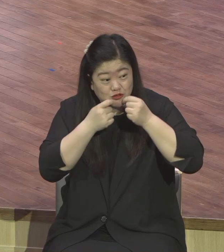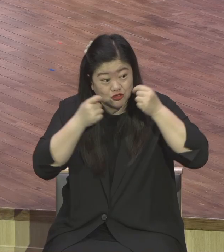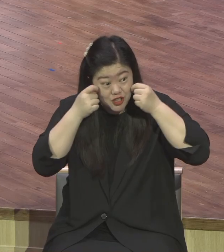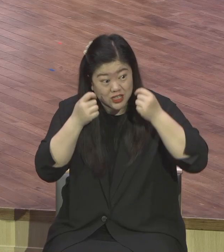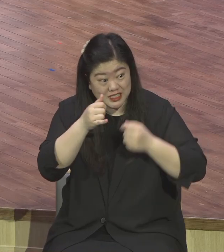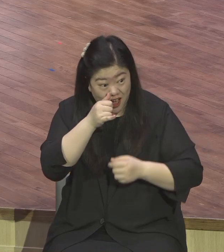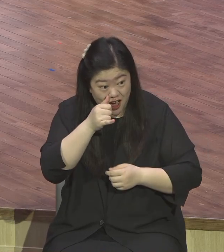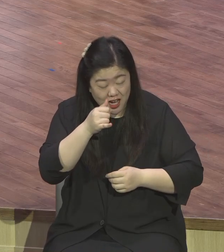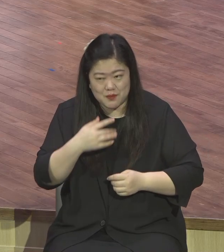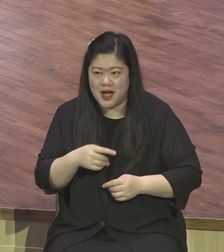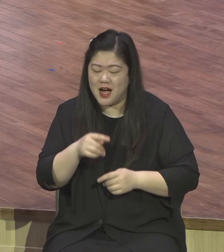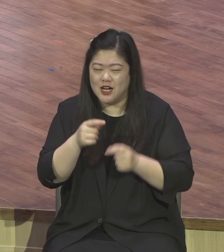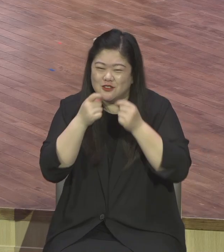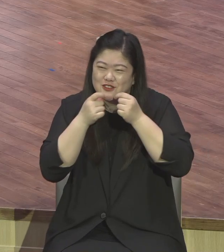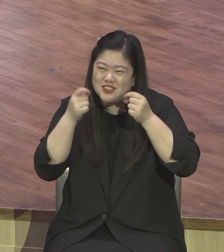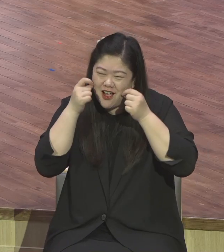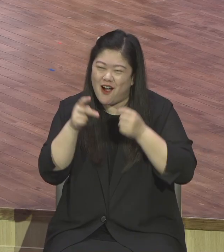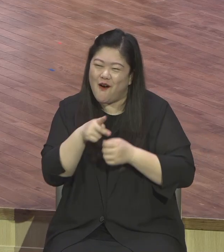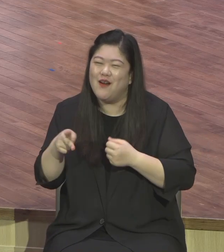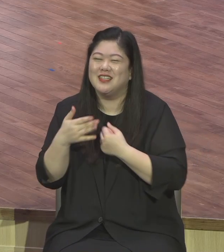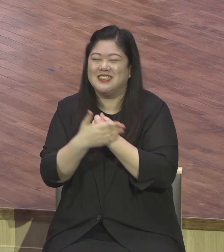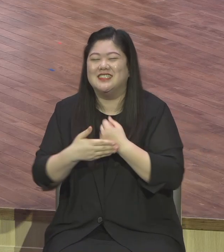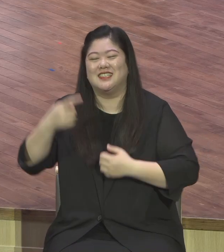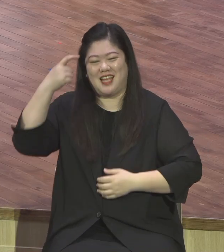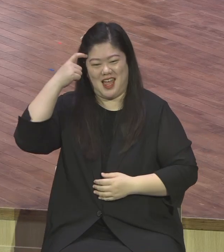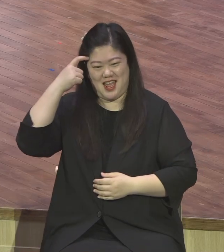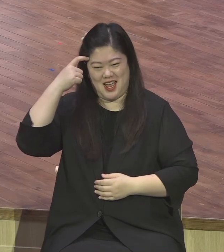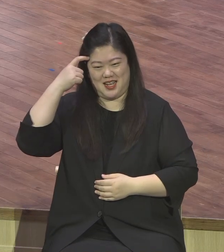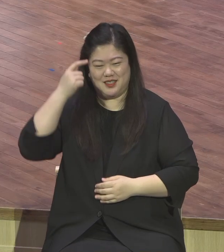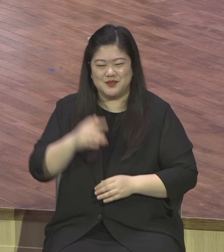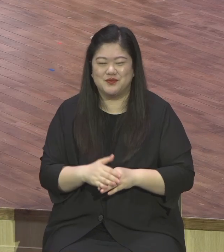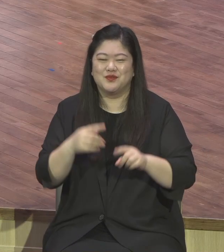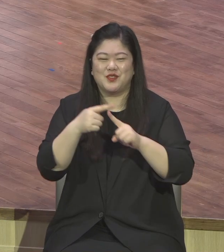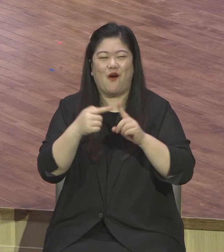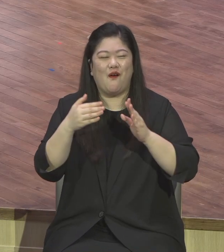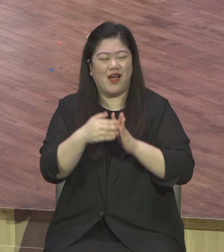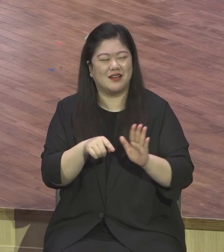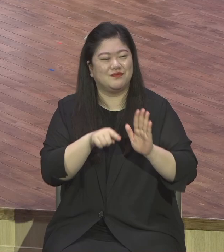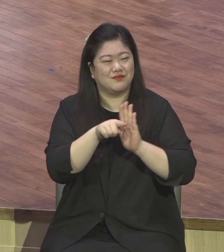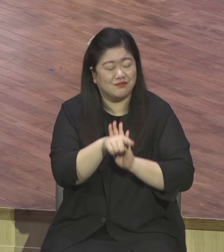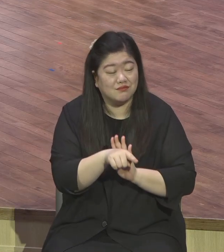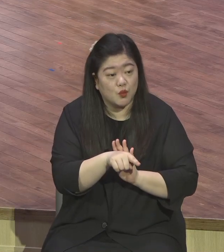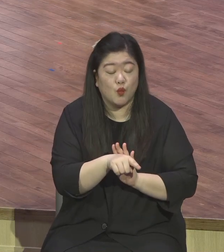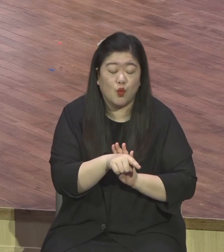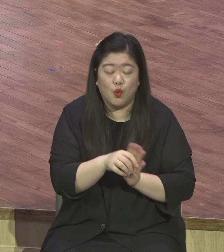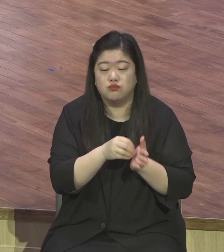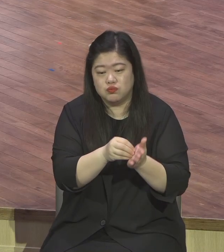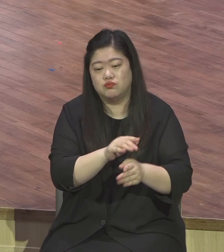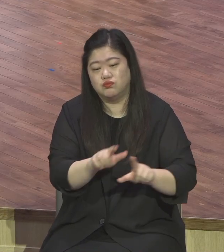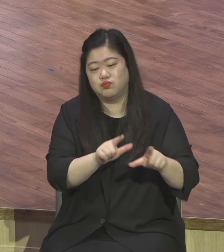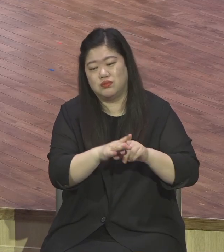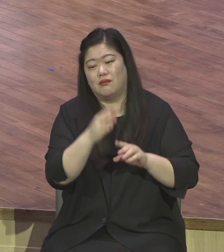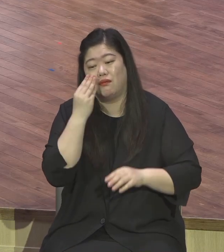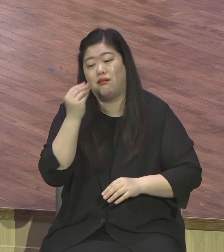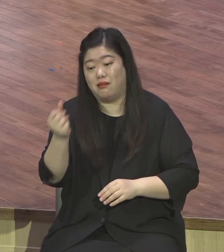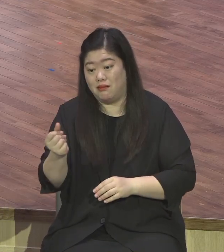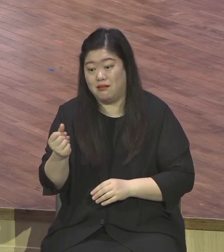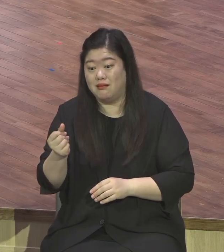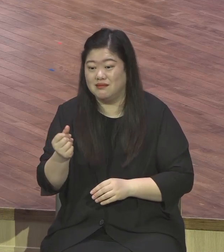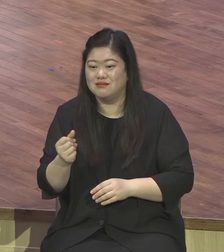있는 교회다 그 말이지 그러니까 그 교회를 갔다라는 얘기에요 웃고 다닌다 밝다